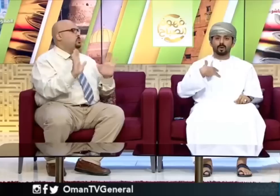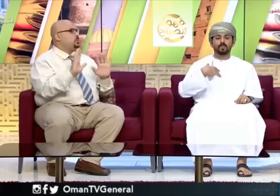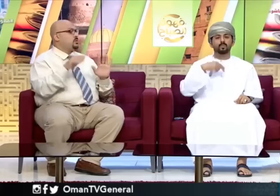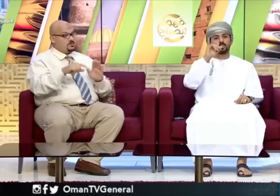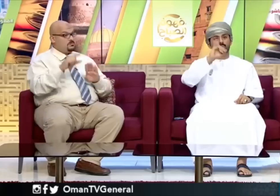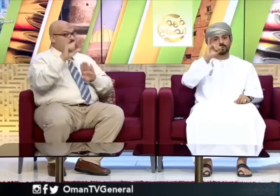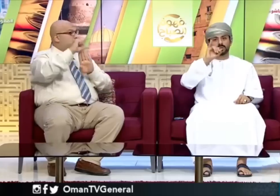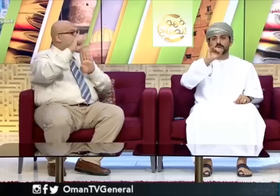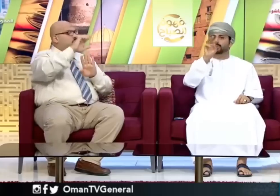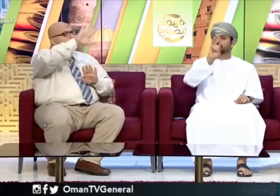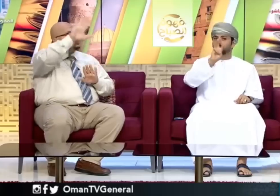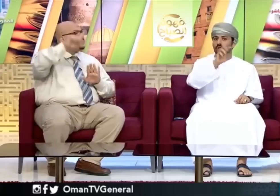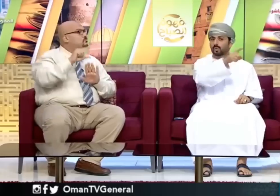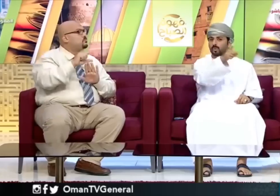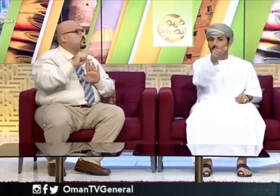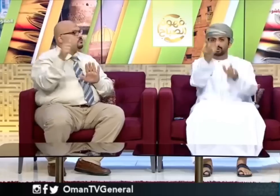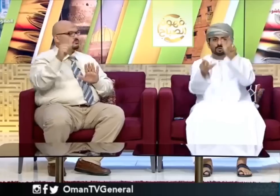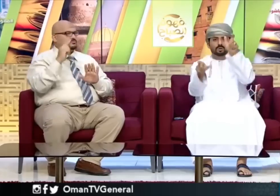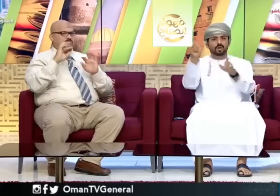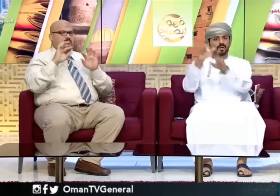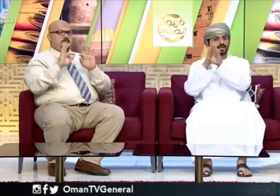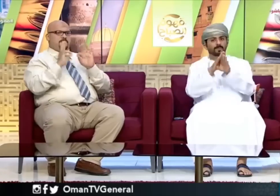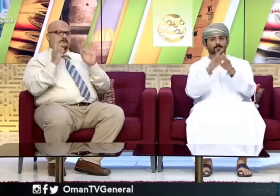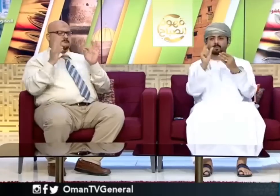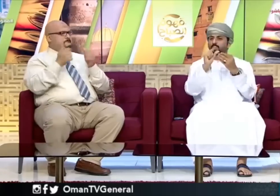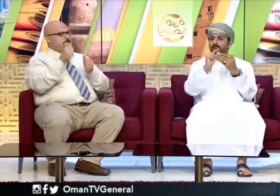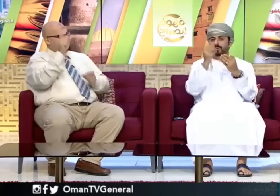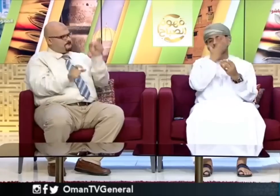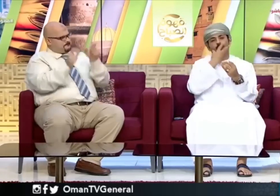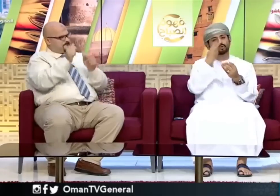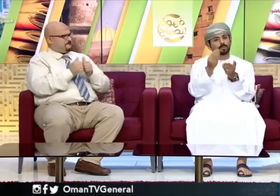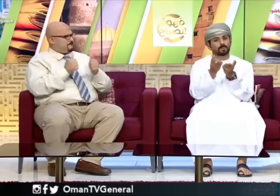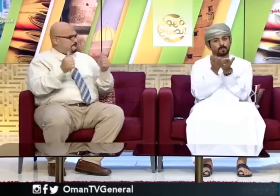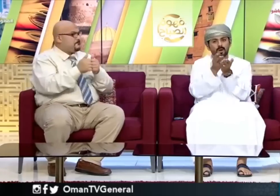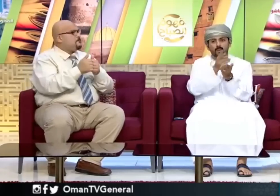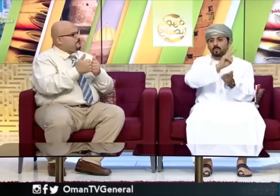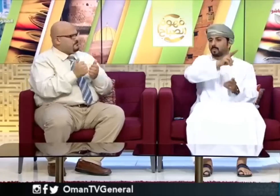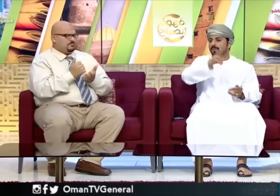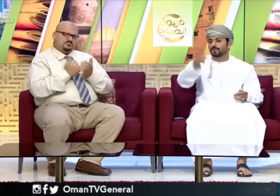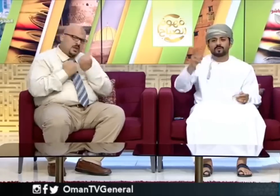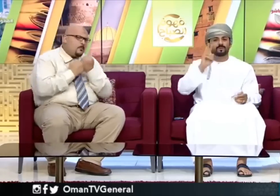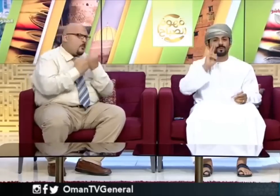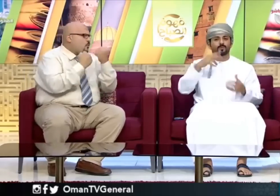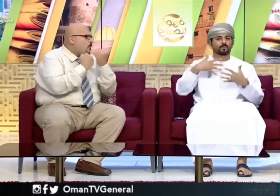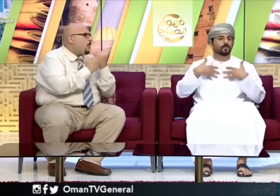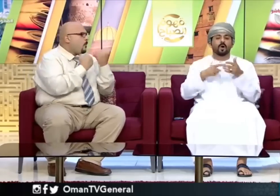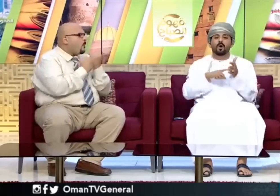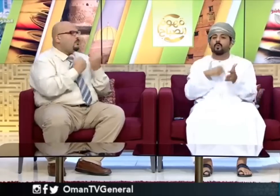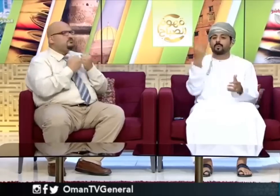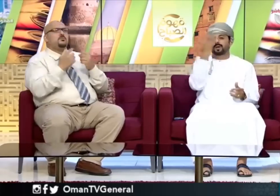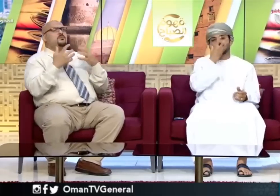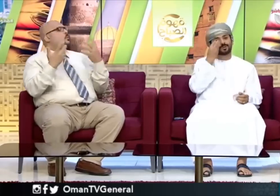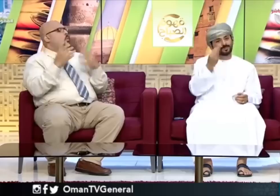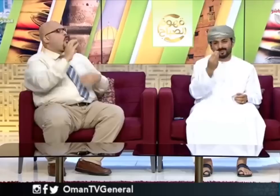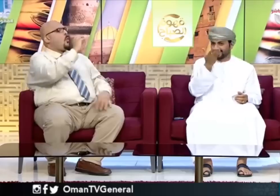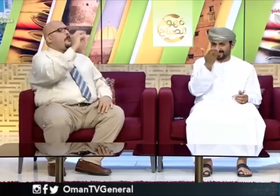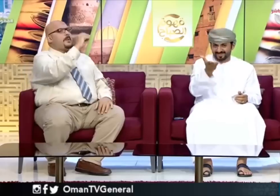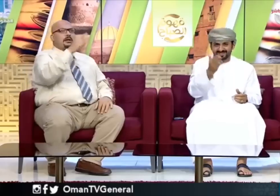داعم لهذه الرحمة سواء الجوهات الحكومية والشركات كانوا داعمين جداً وهذا ما أسعد الصم في رحلتهم الأولى إلى